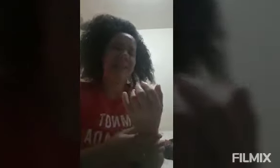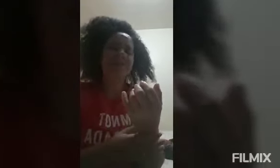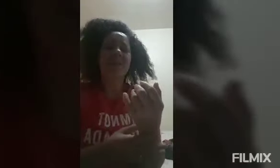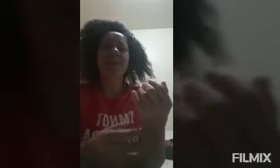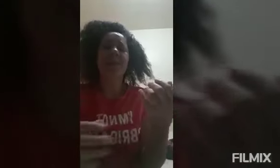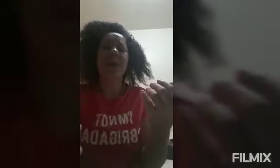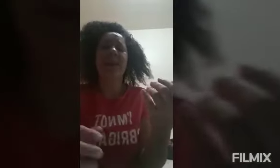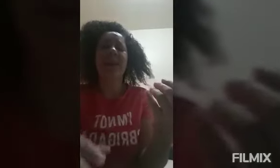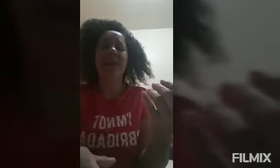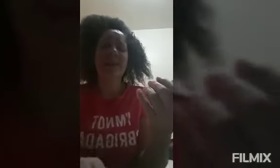Não tenho que pegar nada.